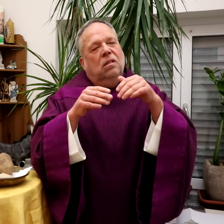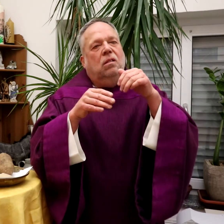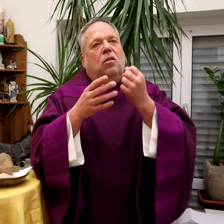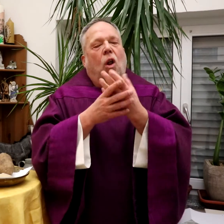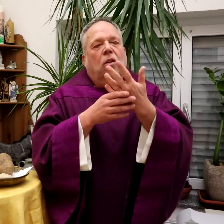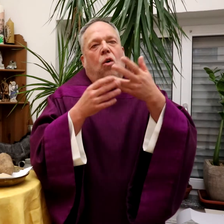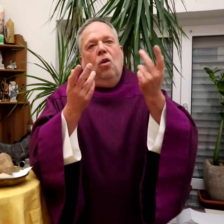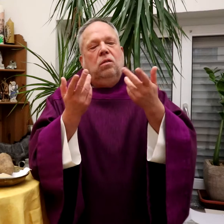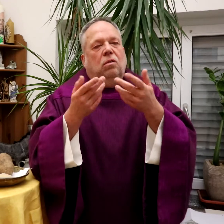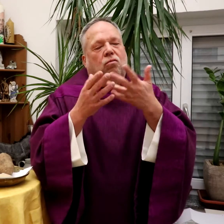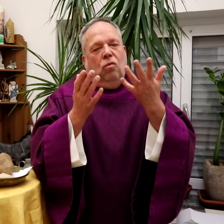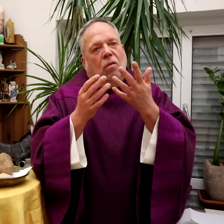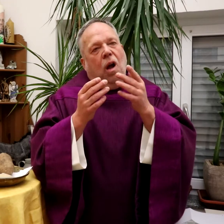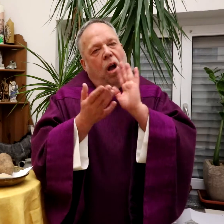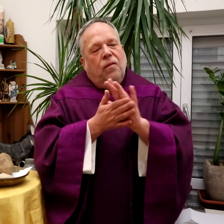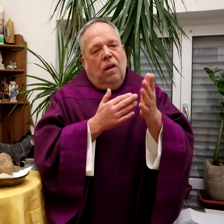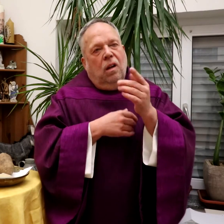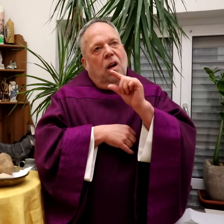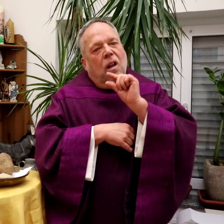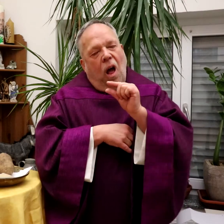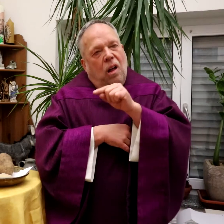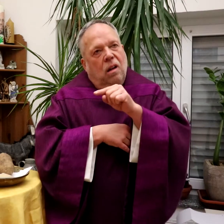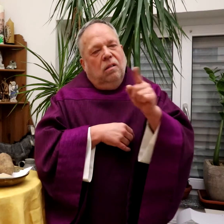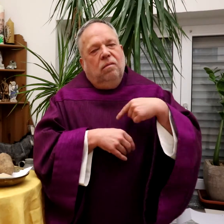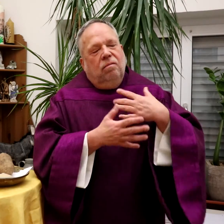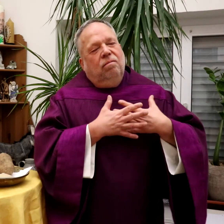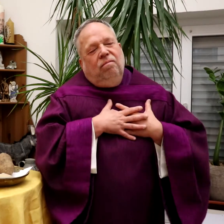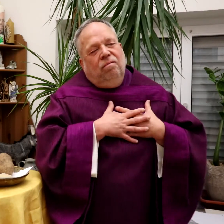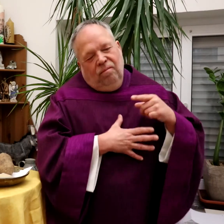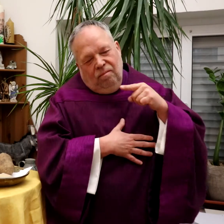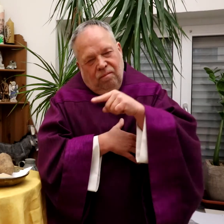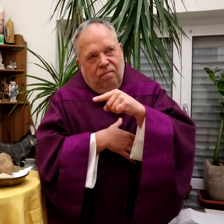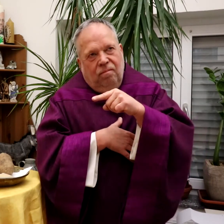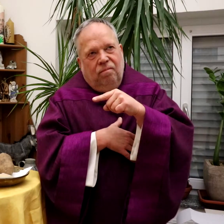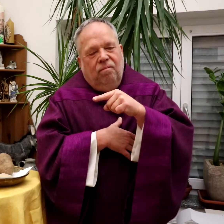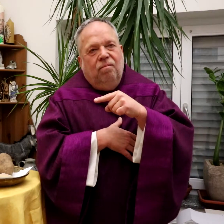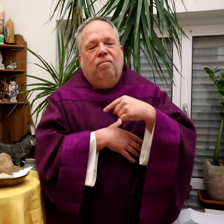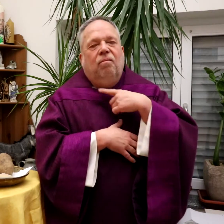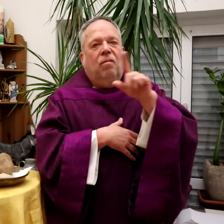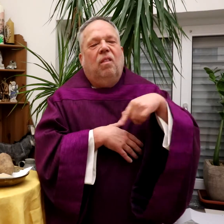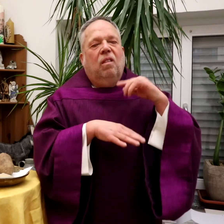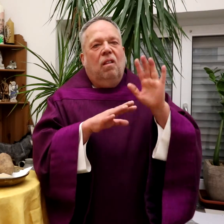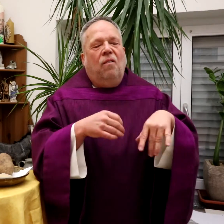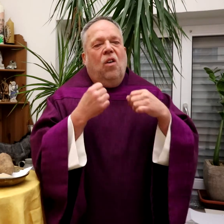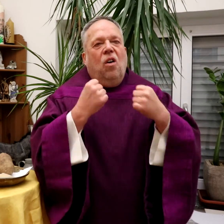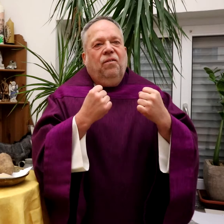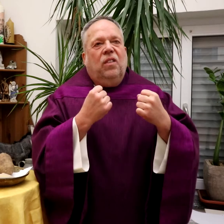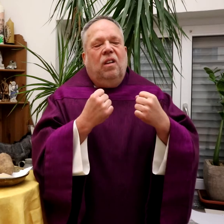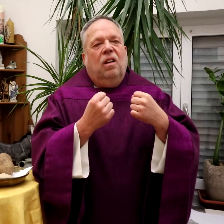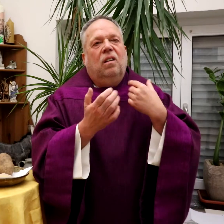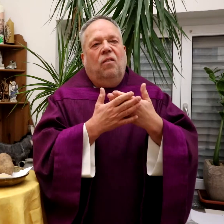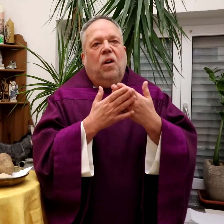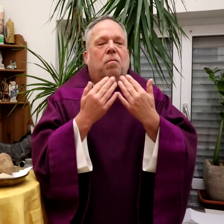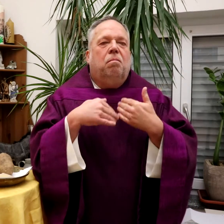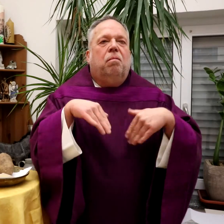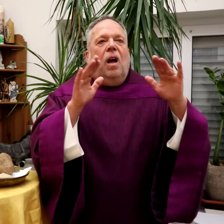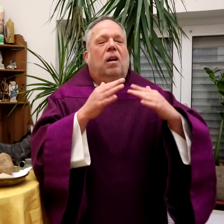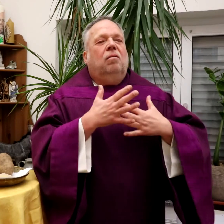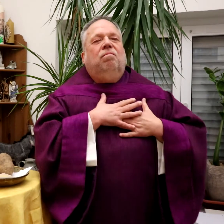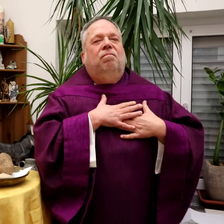Dinge, egal ob es kulturell ist oder einfach die kleinen Dinge lieben lernen, dann dürfen wir hoffen, dass